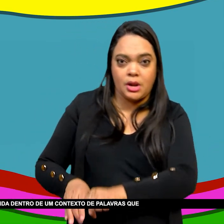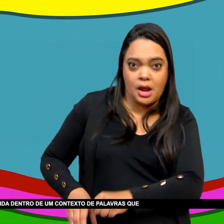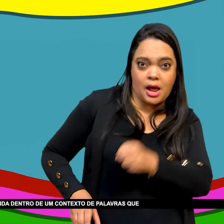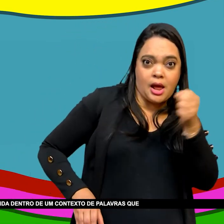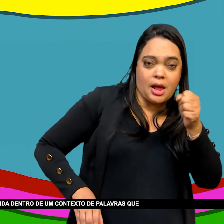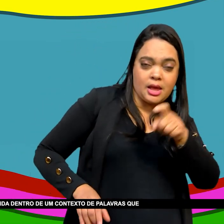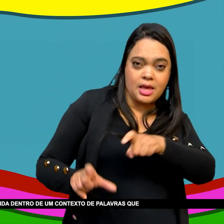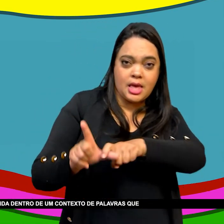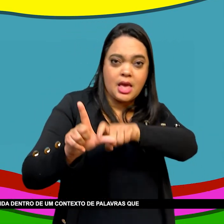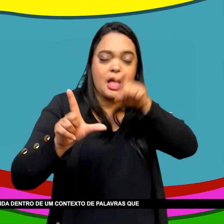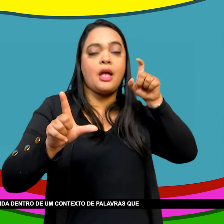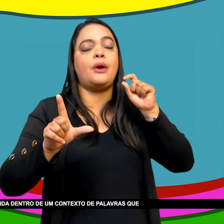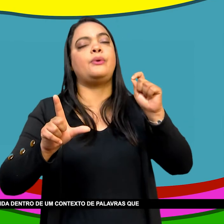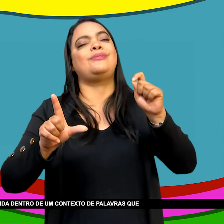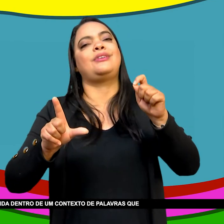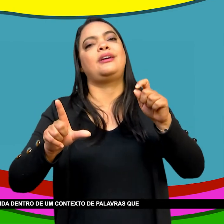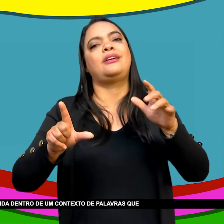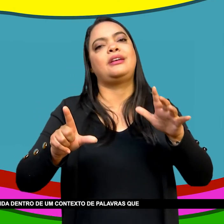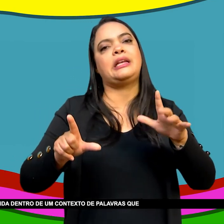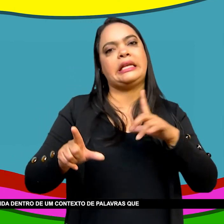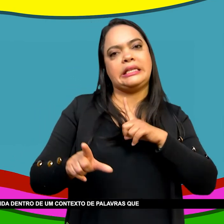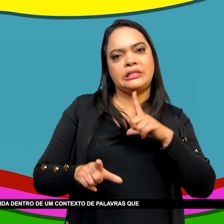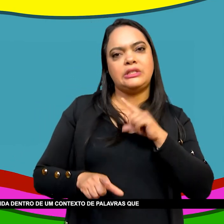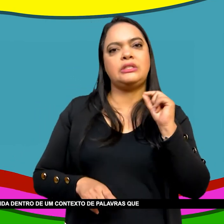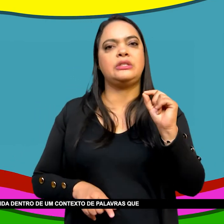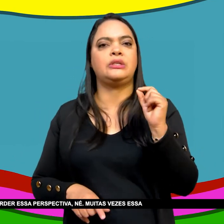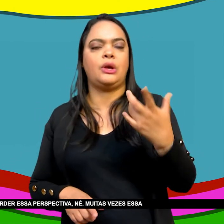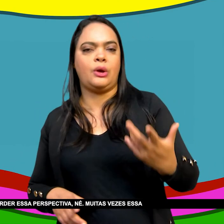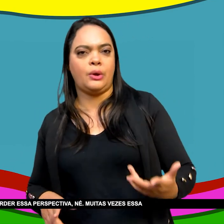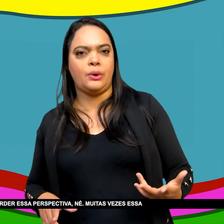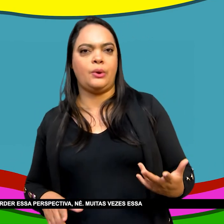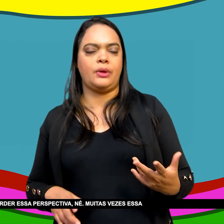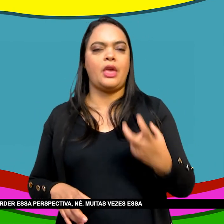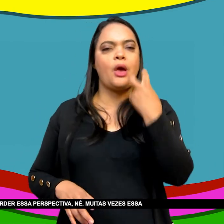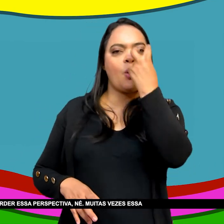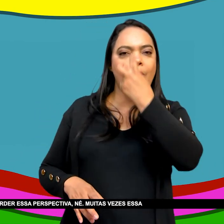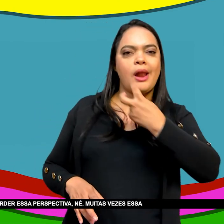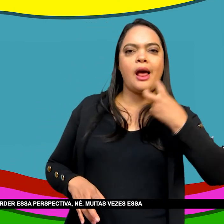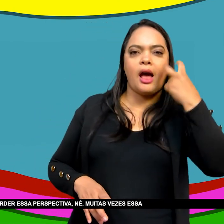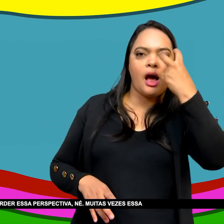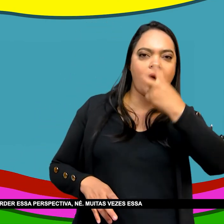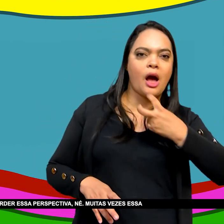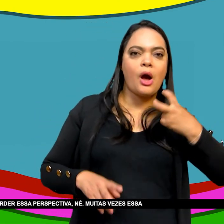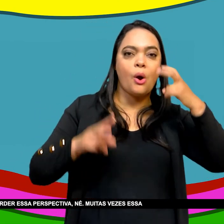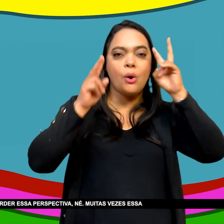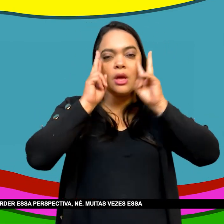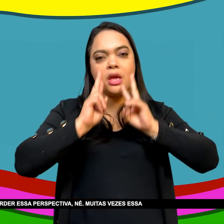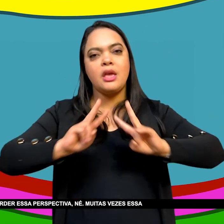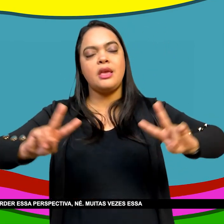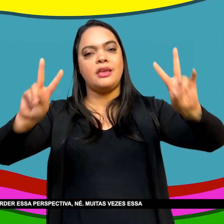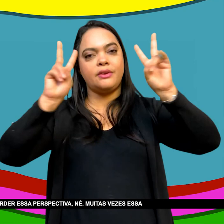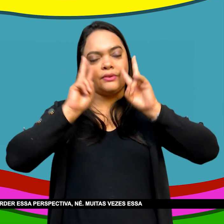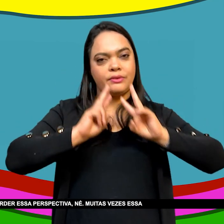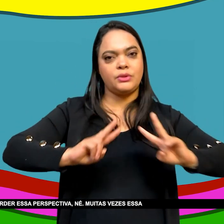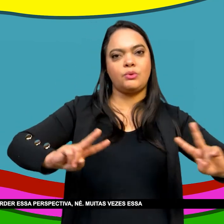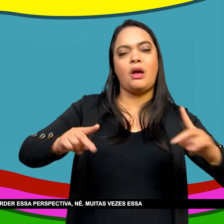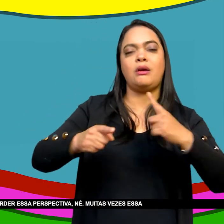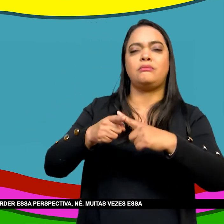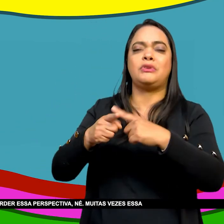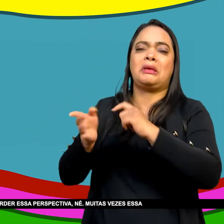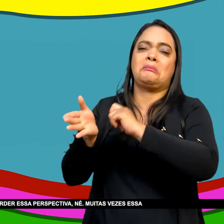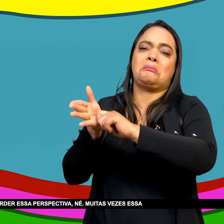Dentro de um Contexto De palavras Que circulavam Então eu acho Importante Não perder